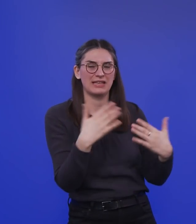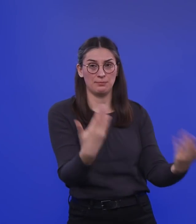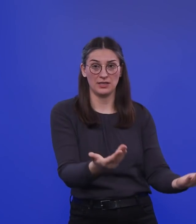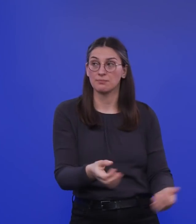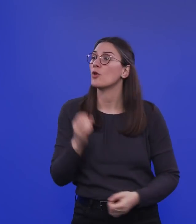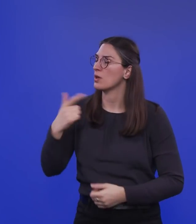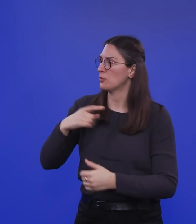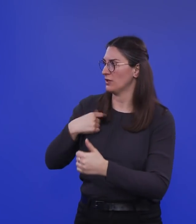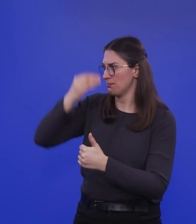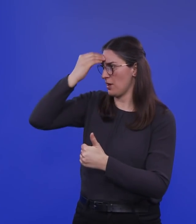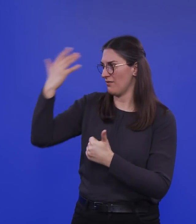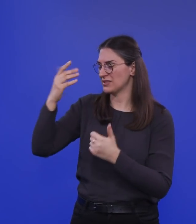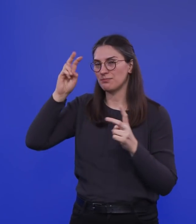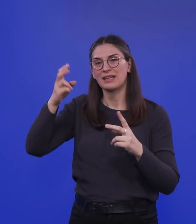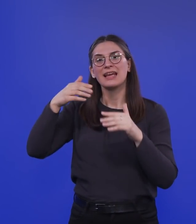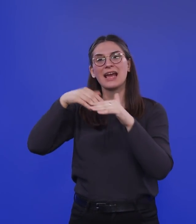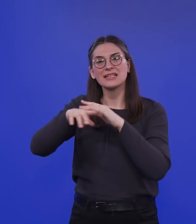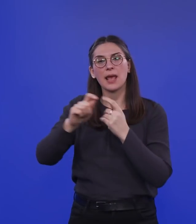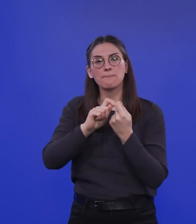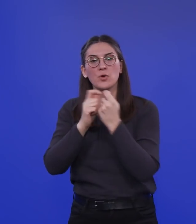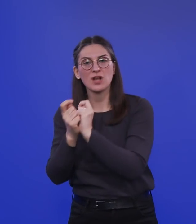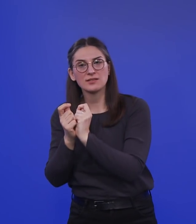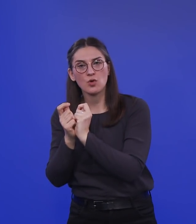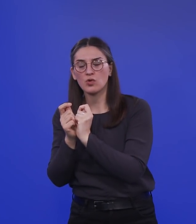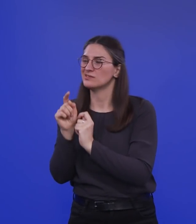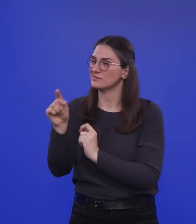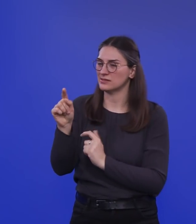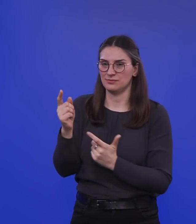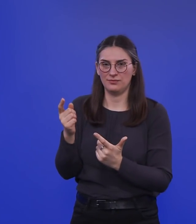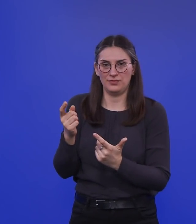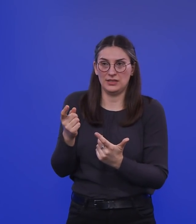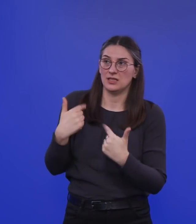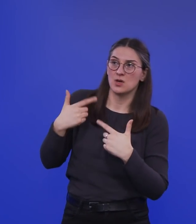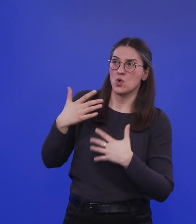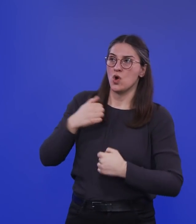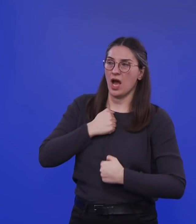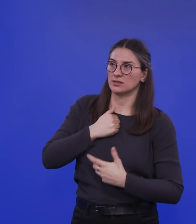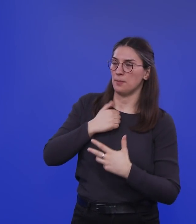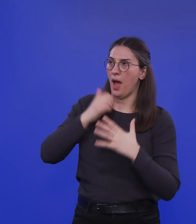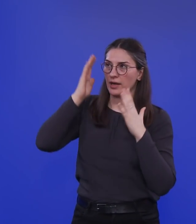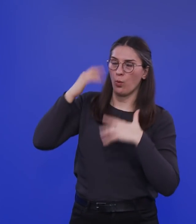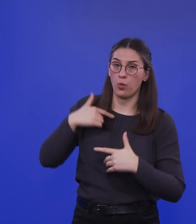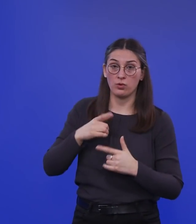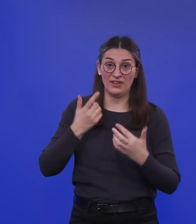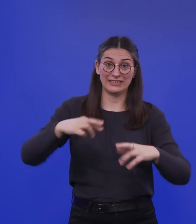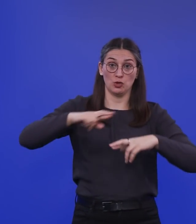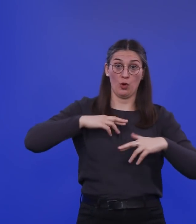Escape-Mutation, die es da gibt, darf uns nicht alle in den panischen Zustand werfen. Wir fangen jetzt wieder bei null an mit der